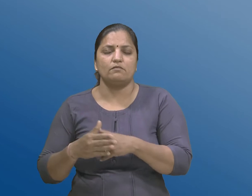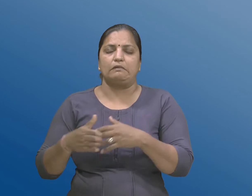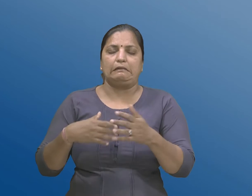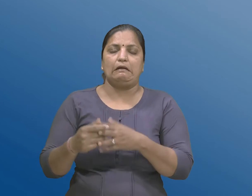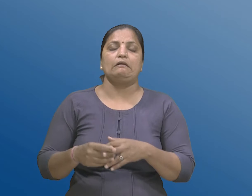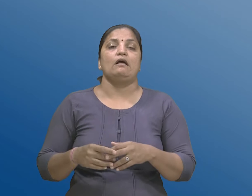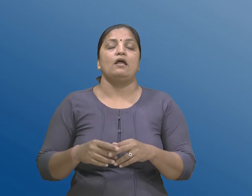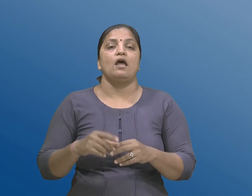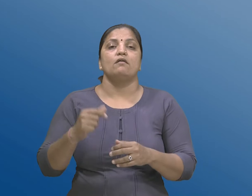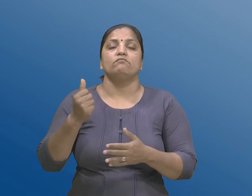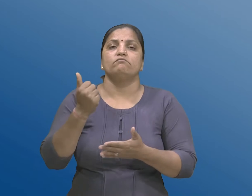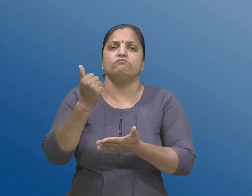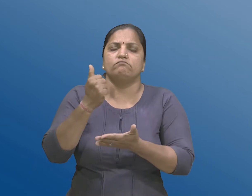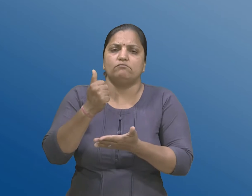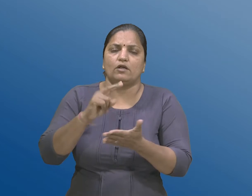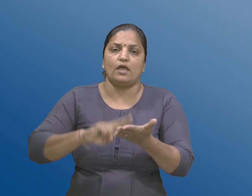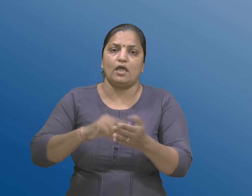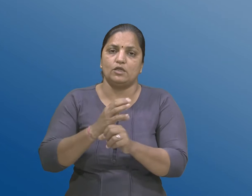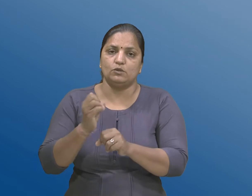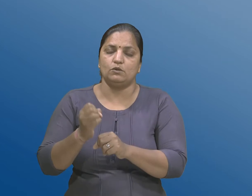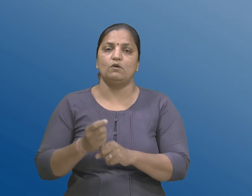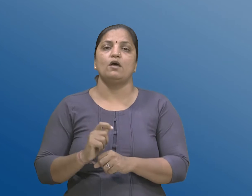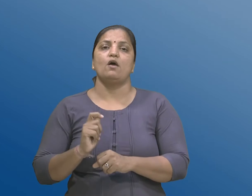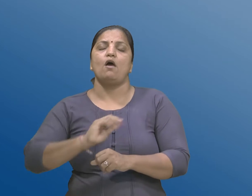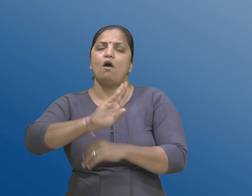द्वारा चुकववा पात्र तमाम रकम्